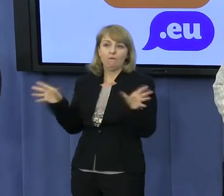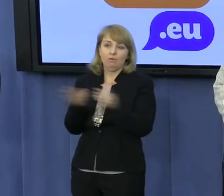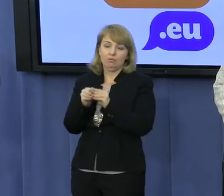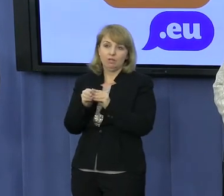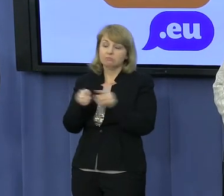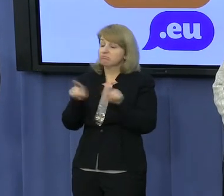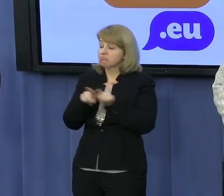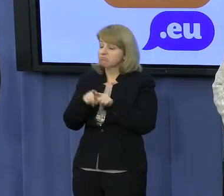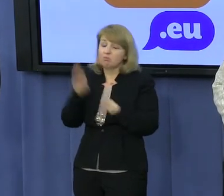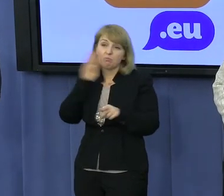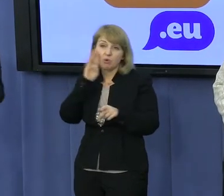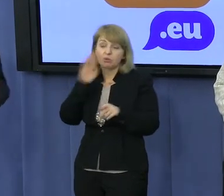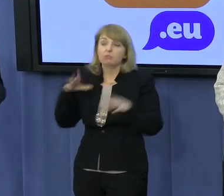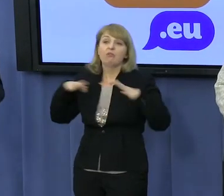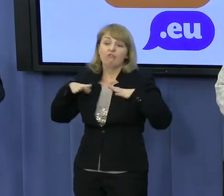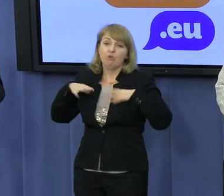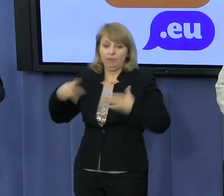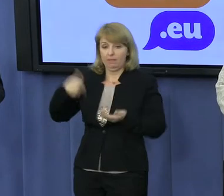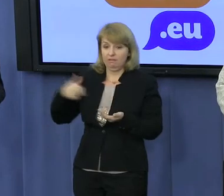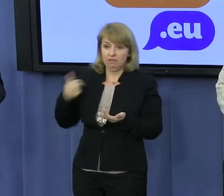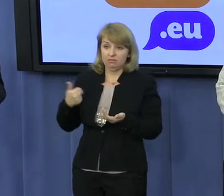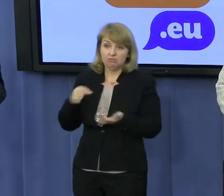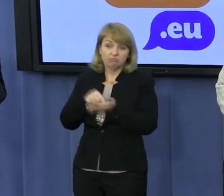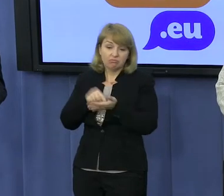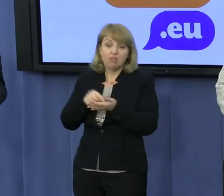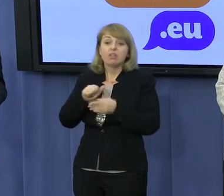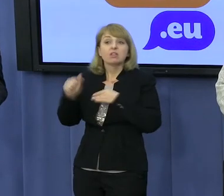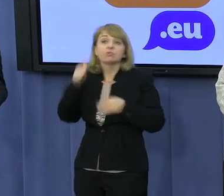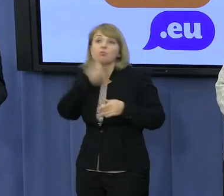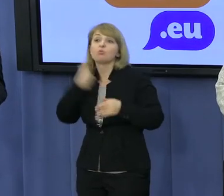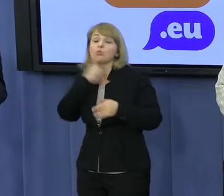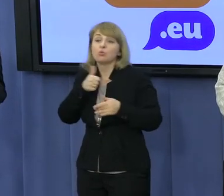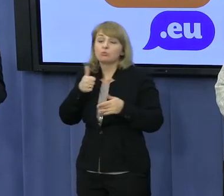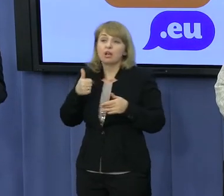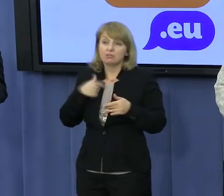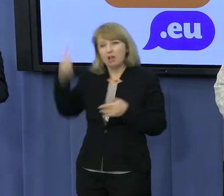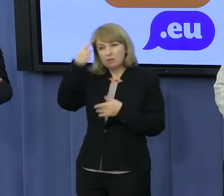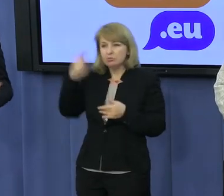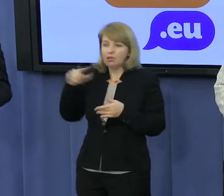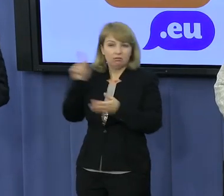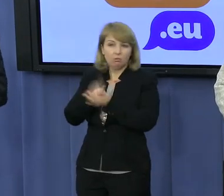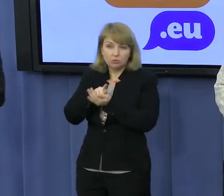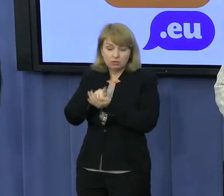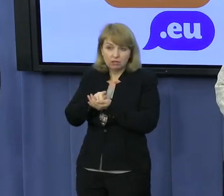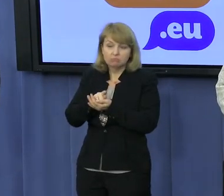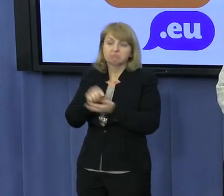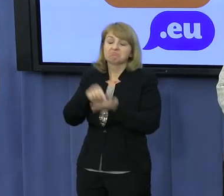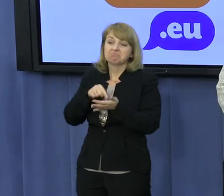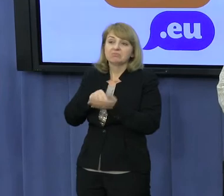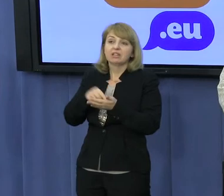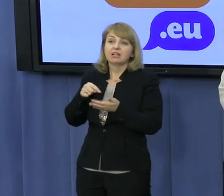wolnych niedziel. Oczywiście ta kolejna próba ideologizacji, mam nadzieję, że się nie uda, że w Sejmie się nie znajdzie